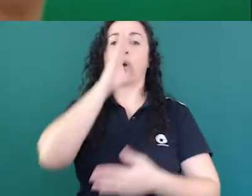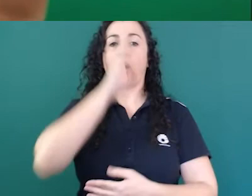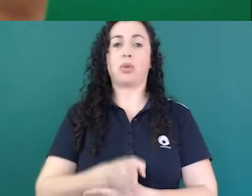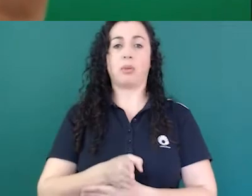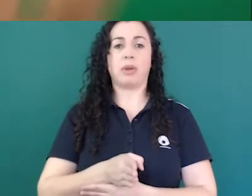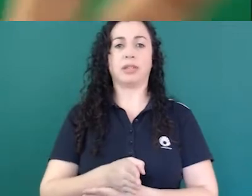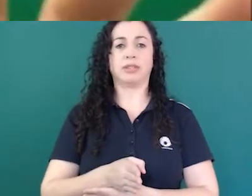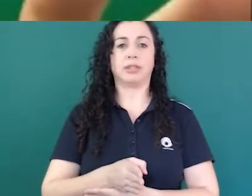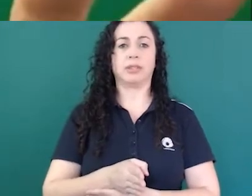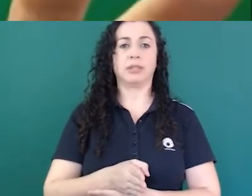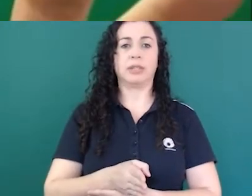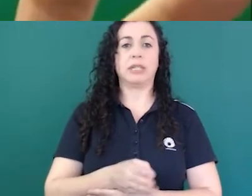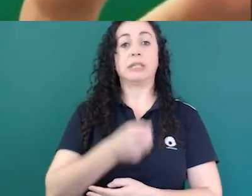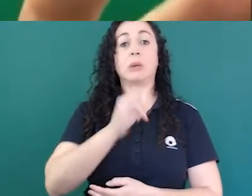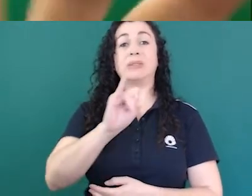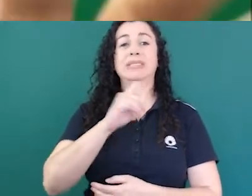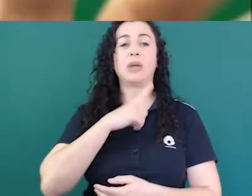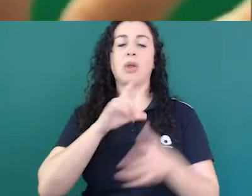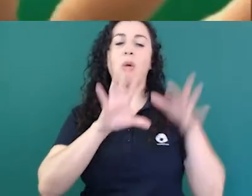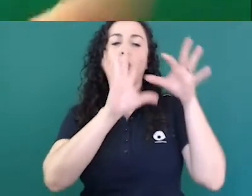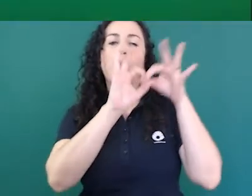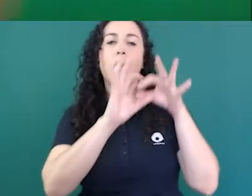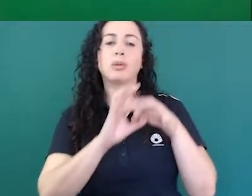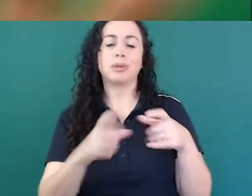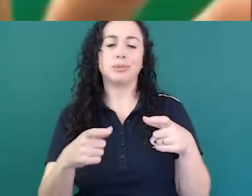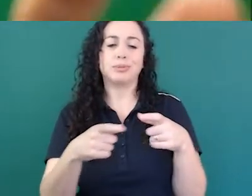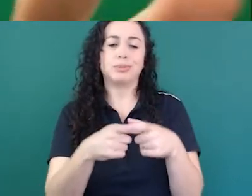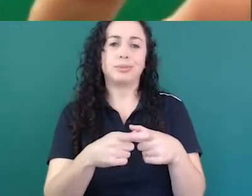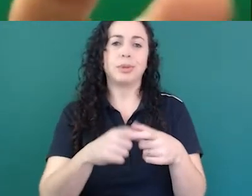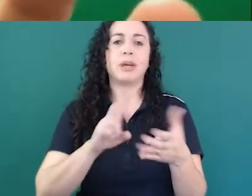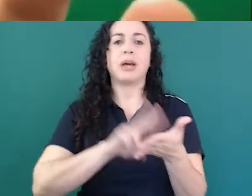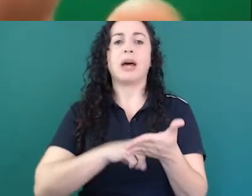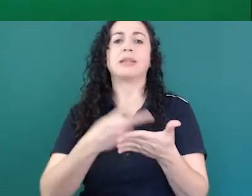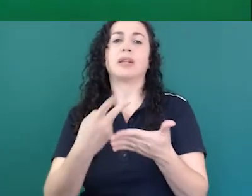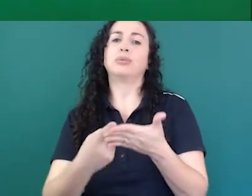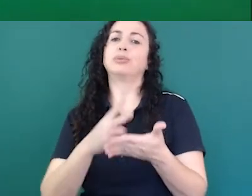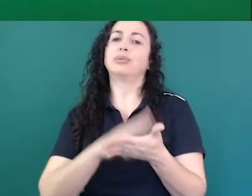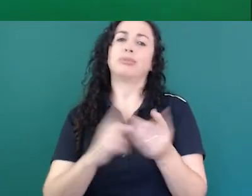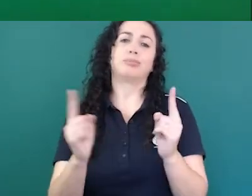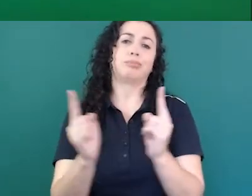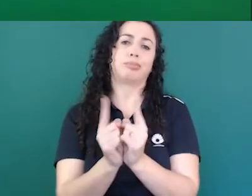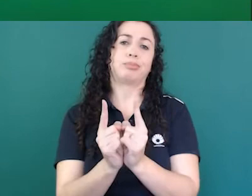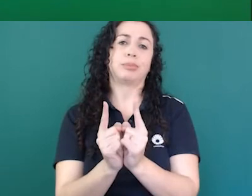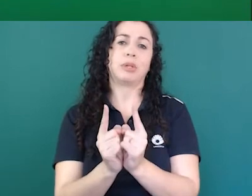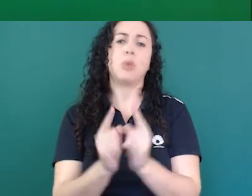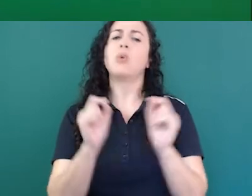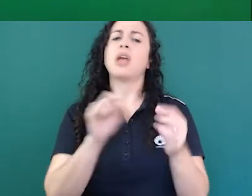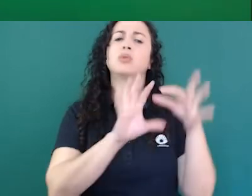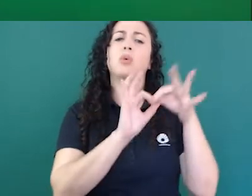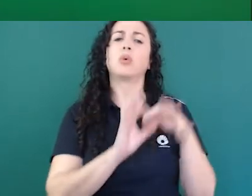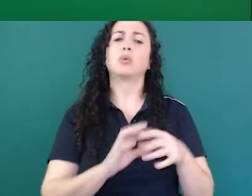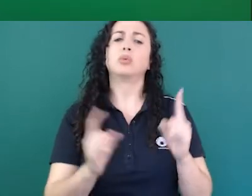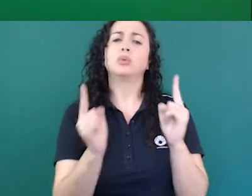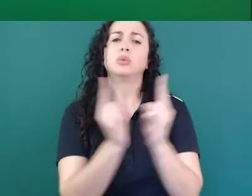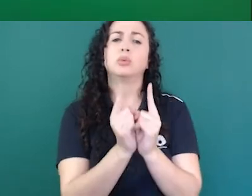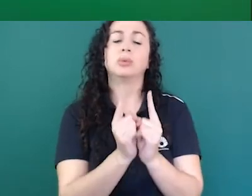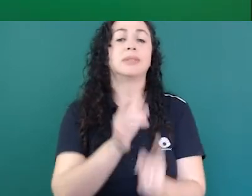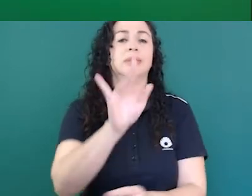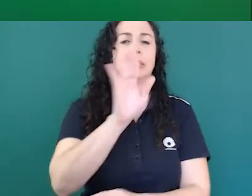eu consigo fazer tradução automática bastante razoável o que tem um contexto bem reduzido vou pensar assim é algo que eu estou querendo fazer de algum